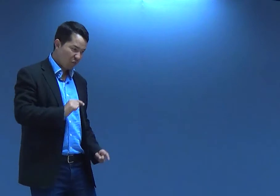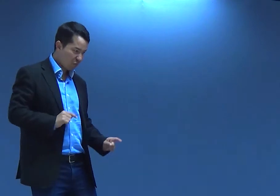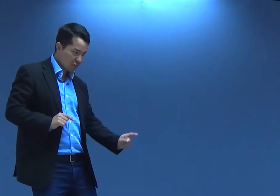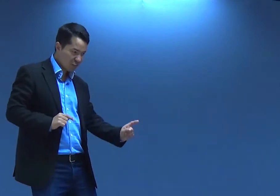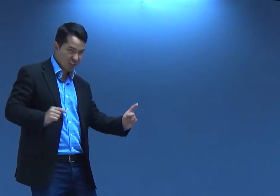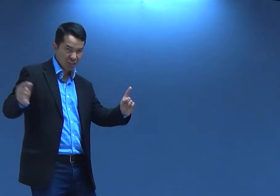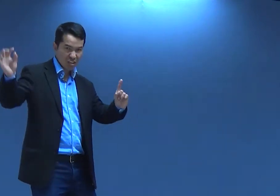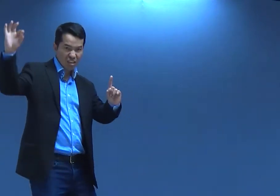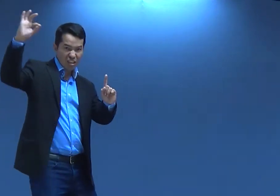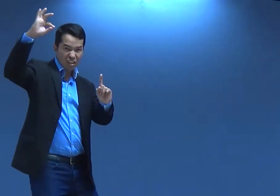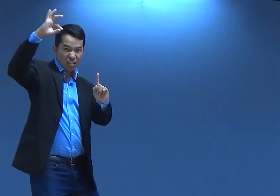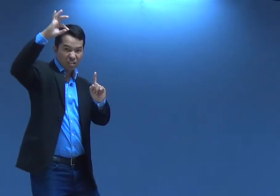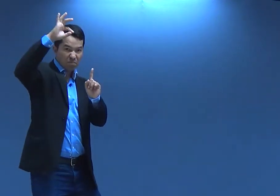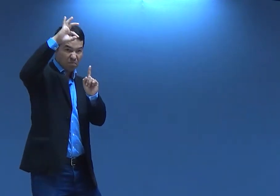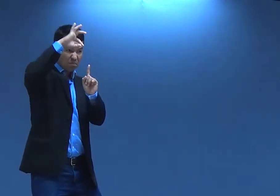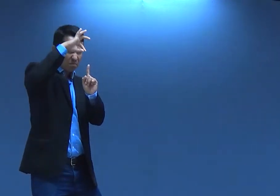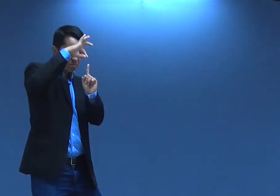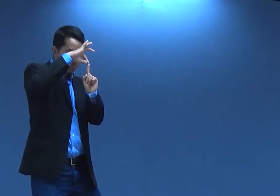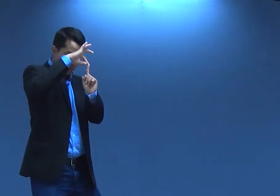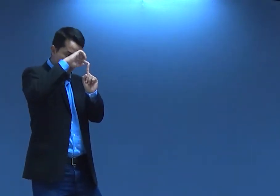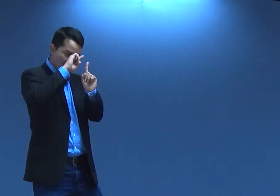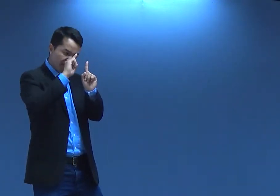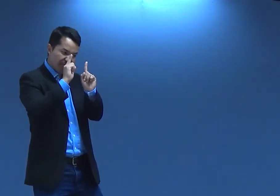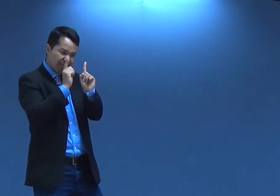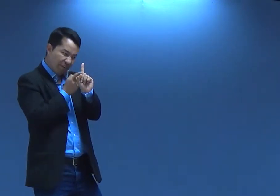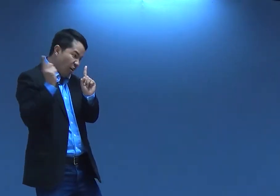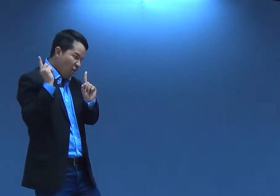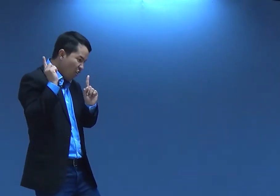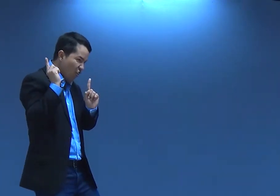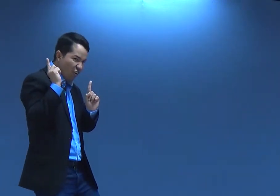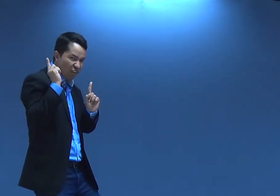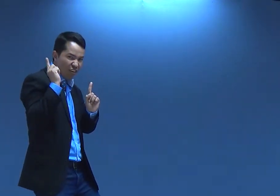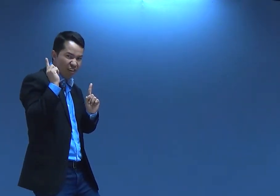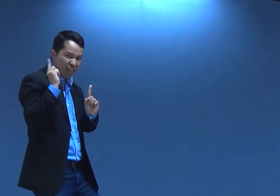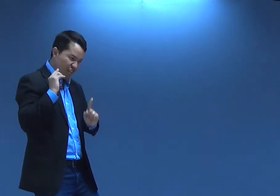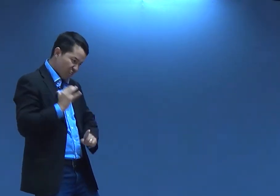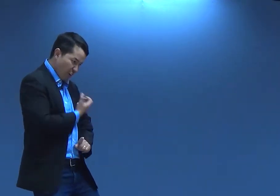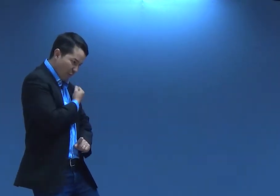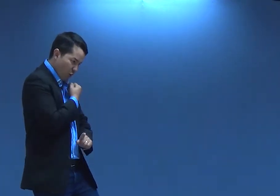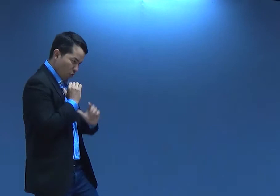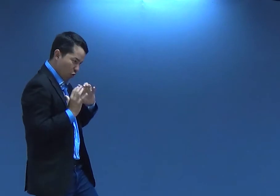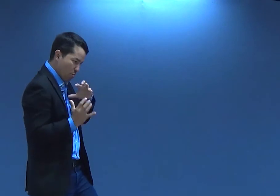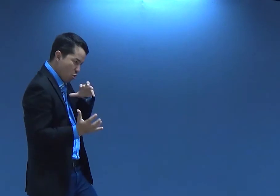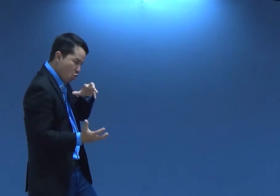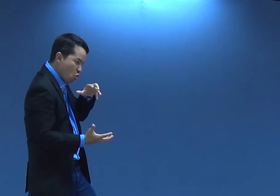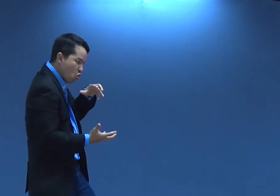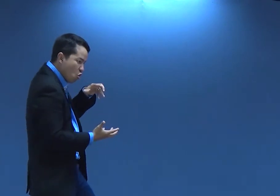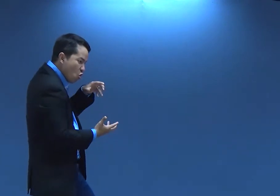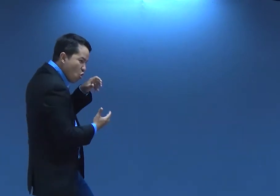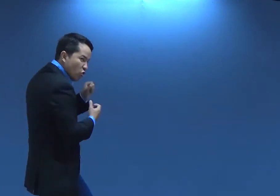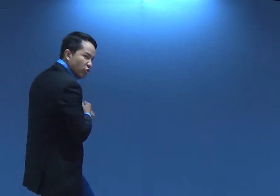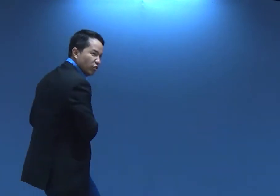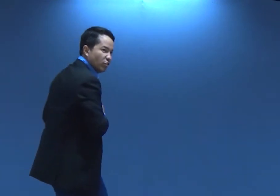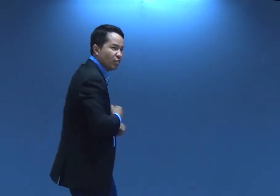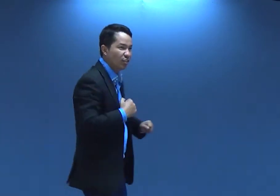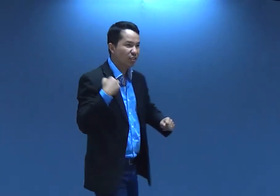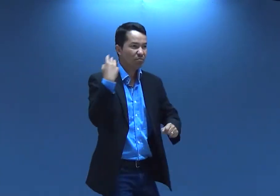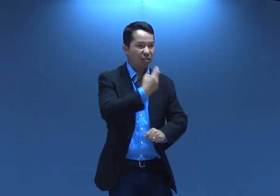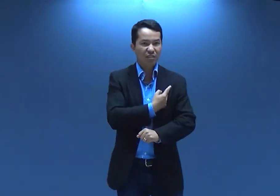escolheu você. E o Espírito dEle vai fazer com que você fique grávida. E vai trazer o Salvador